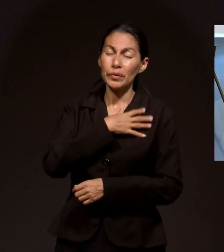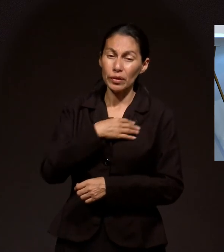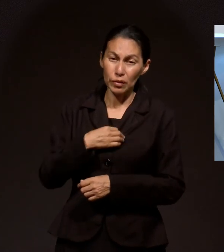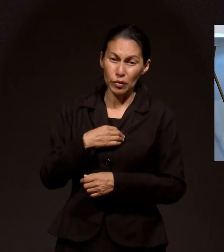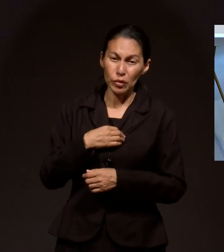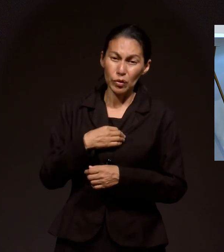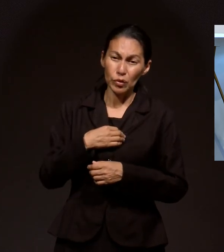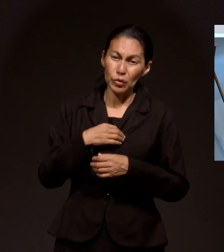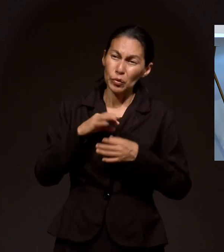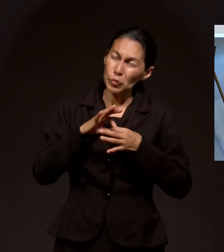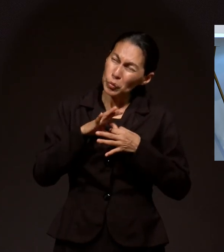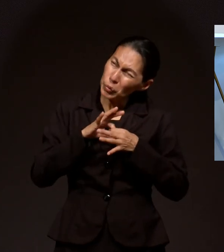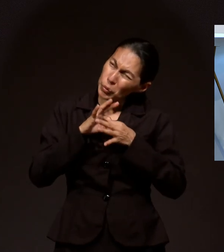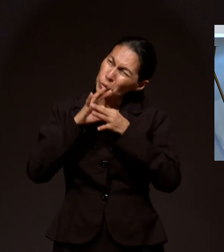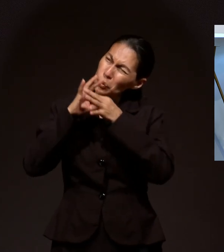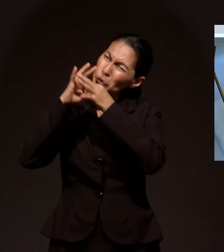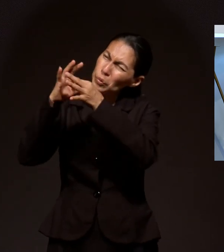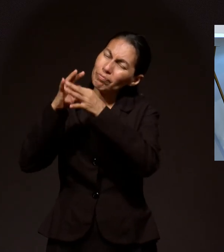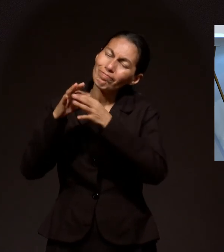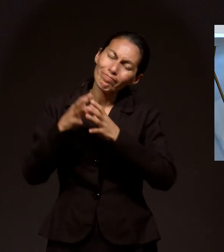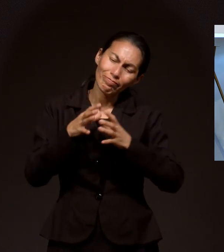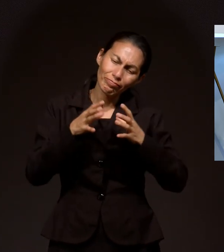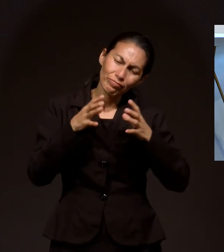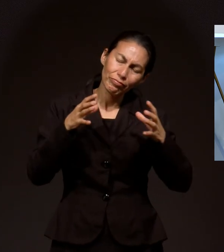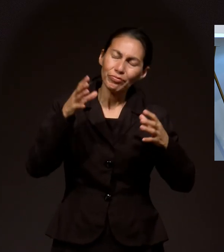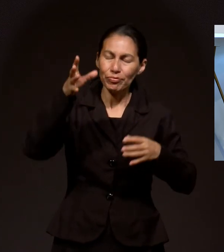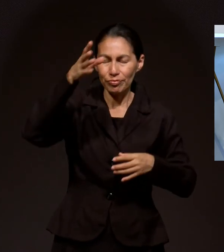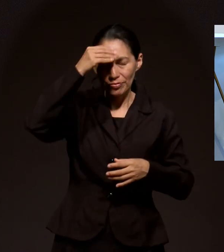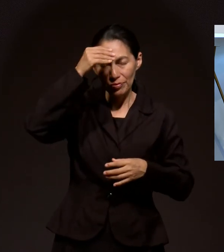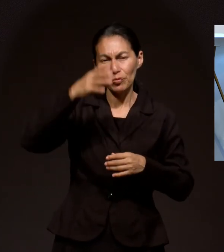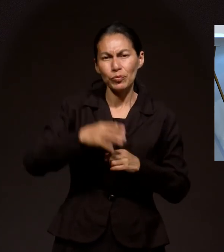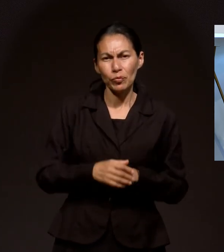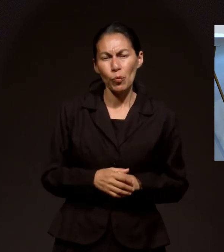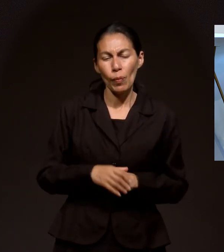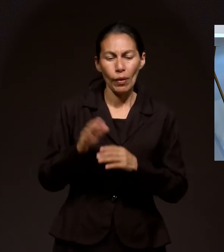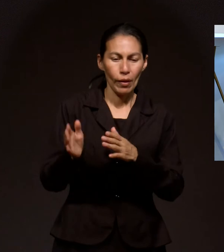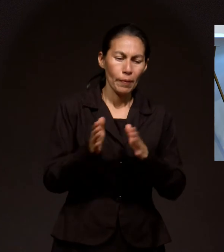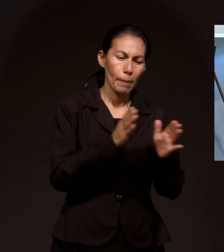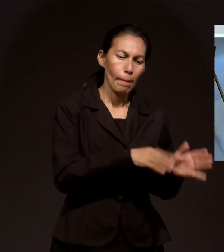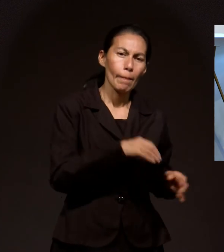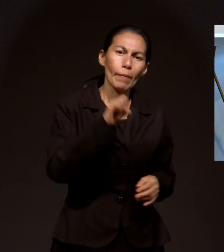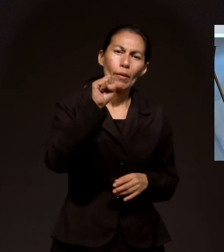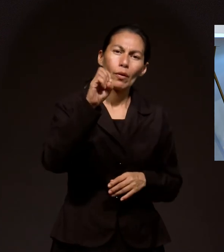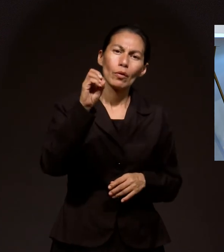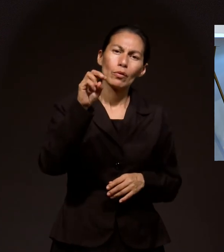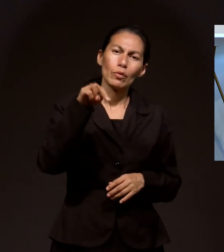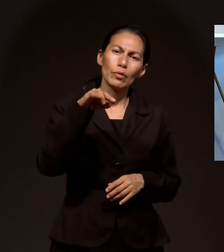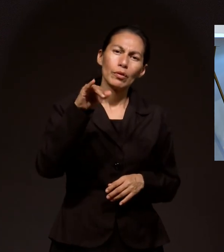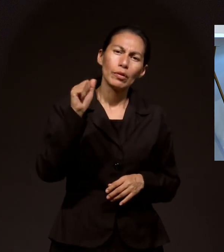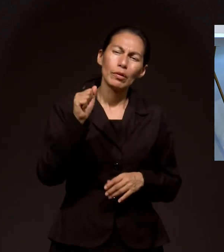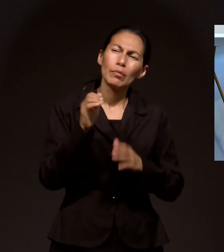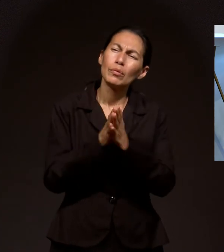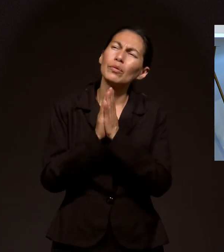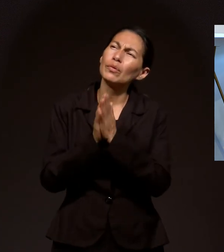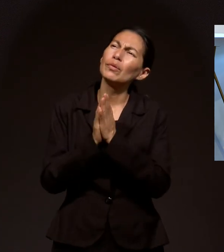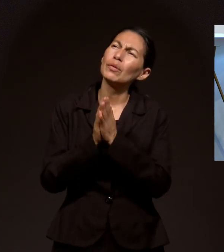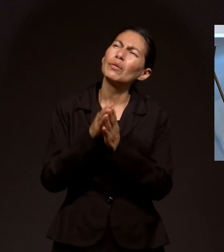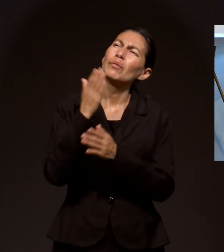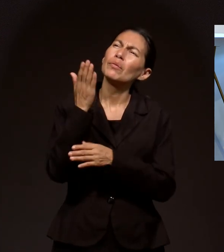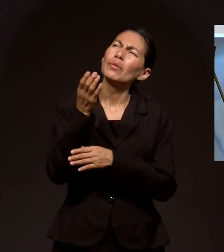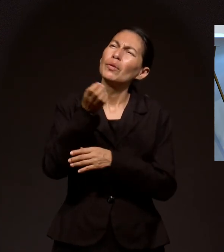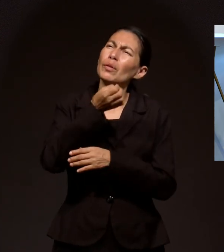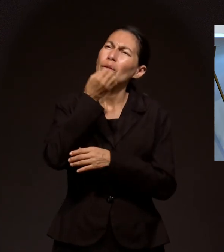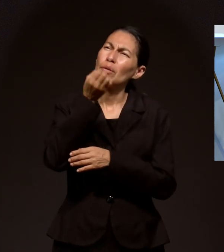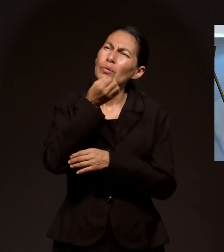En la escuela De la mano de Dios Tenemos Sonia Romero También dice Buenas noches Pido oración Por